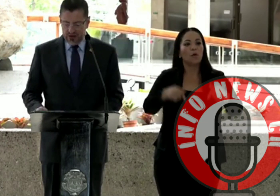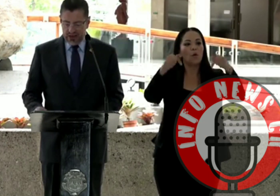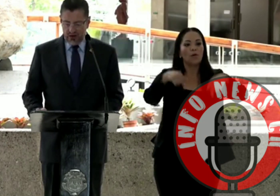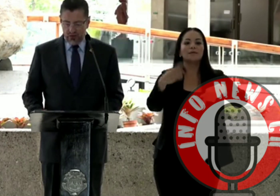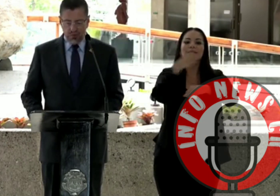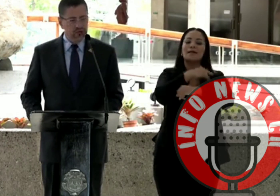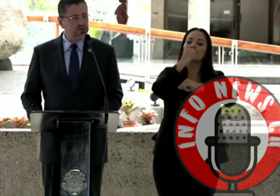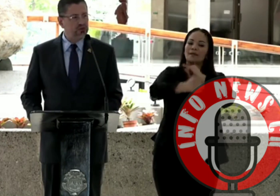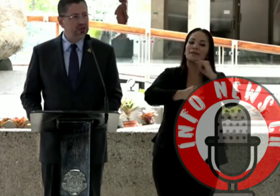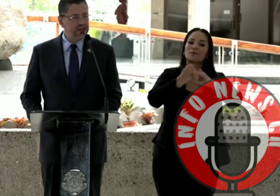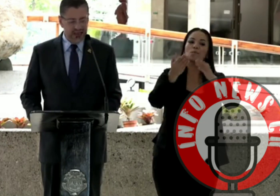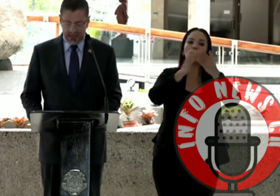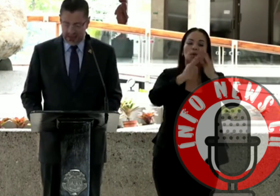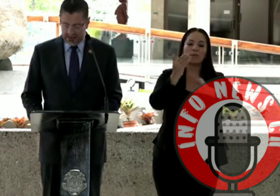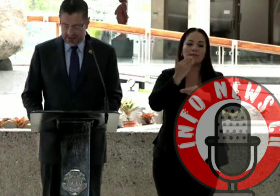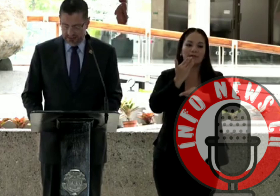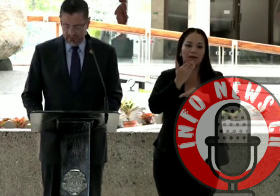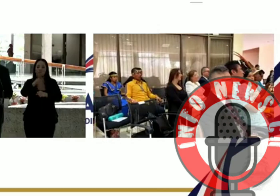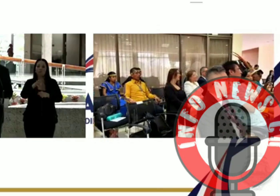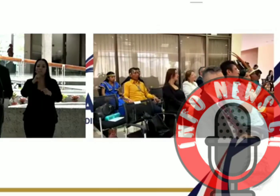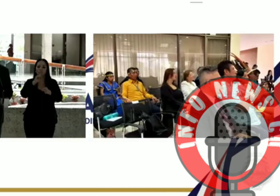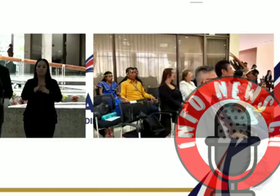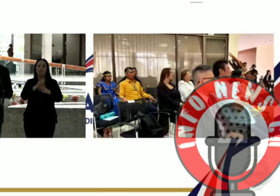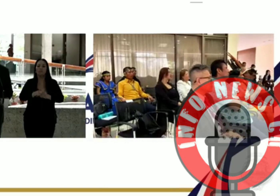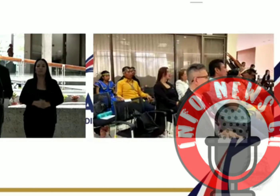Internacional de los Pueblos Indígenas.